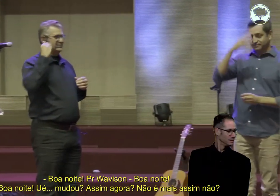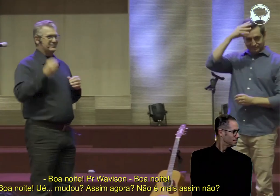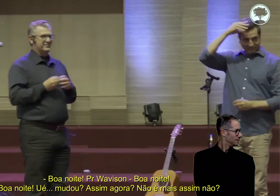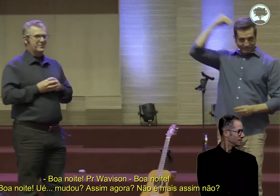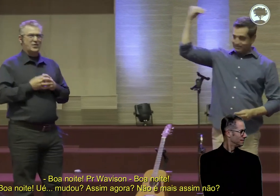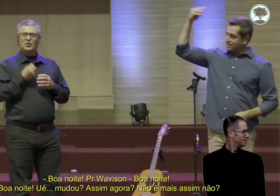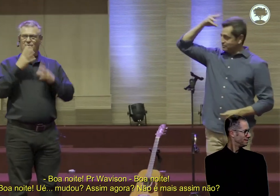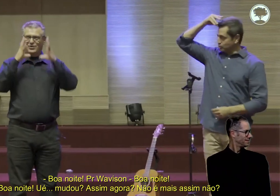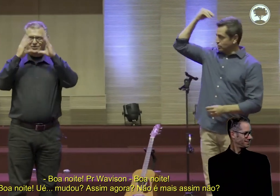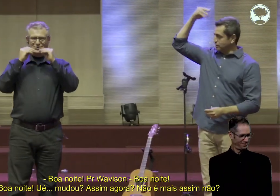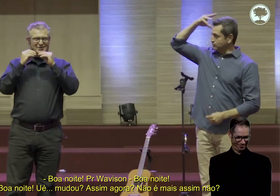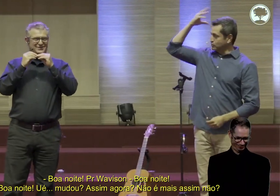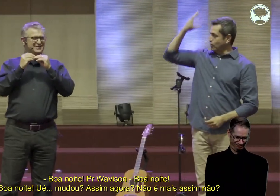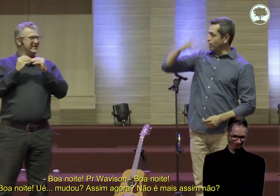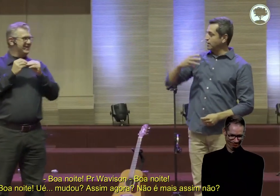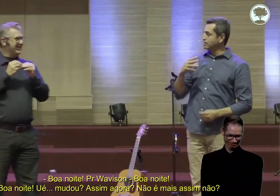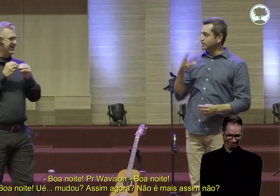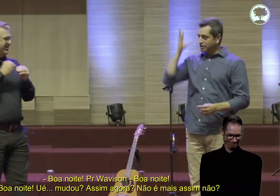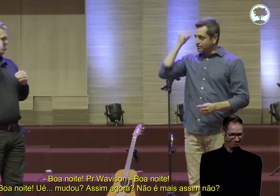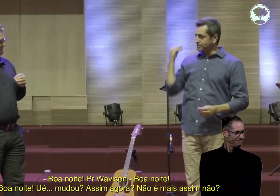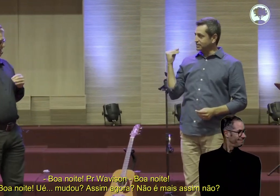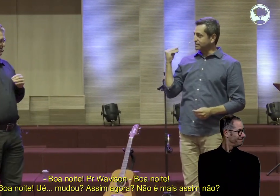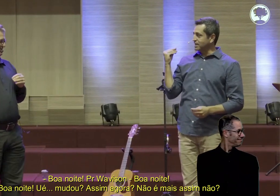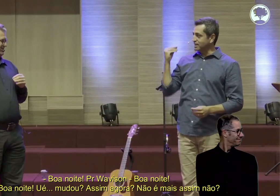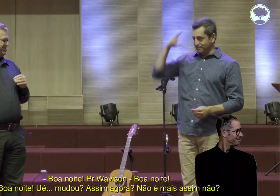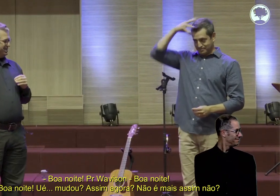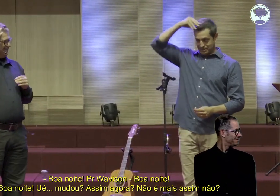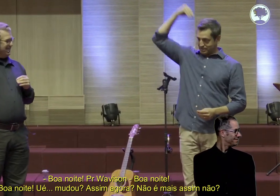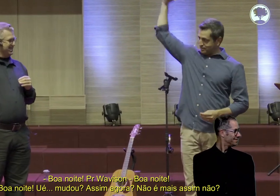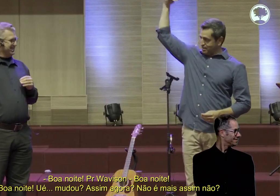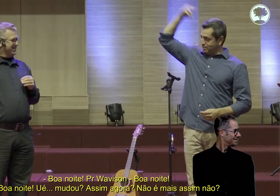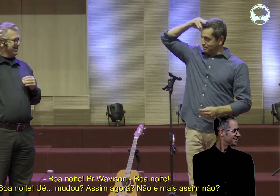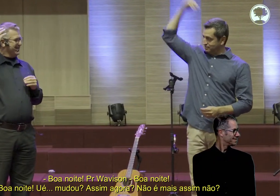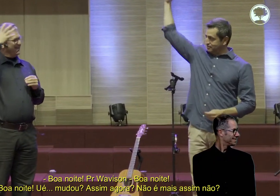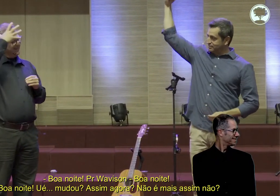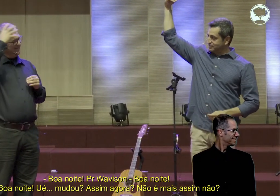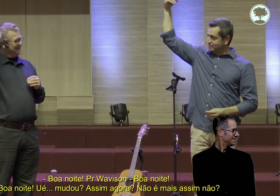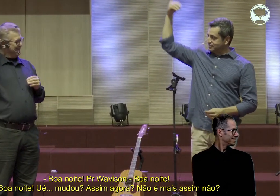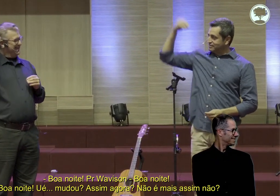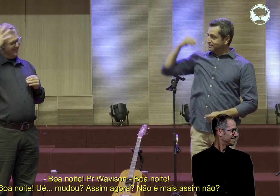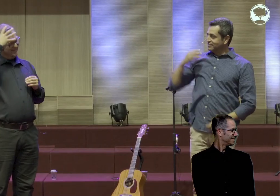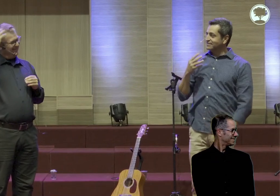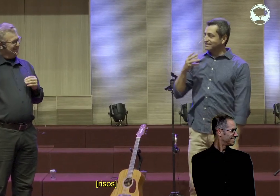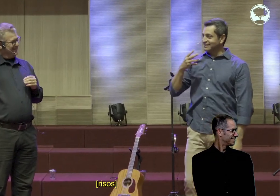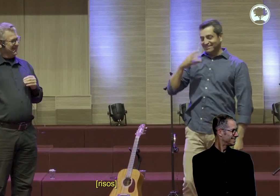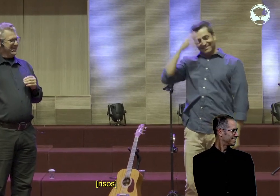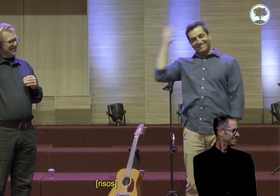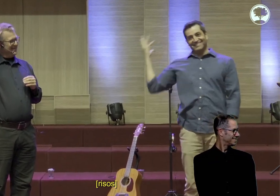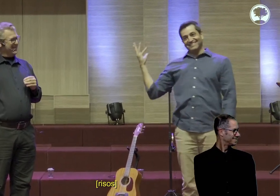Avson. Boa noite. Mudou? Assim agora? Não mais assim não? Aqui.